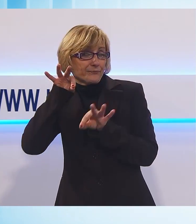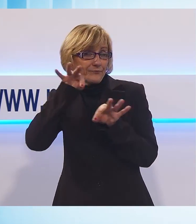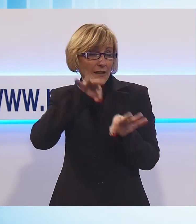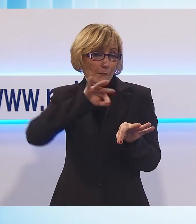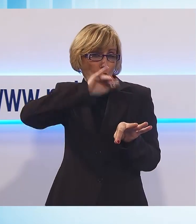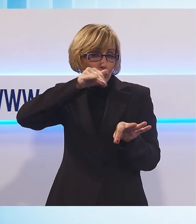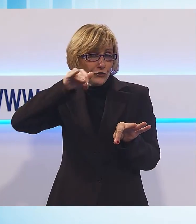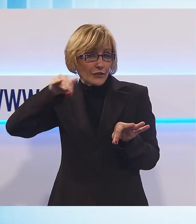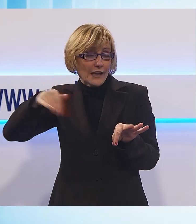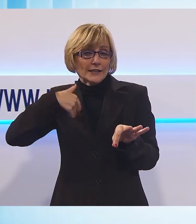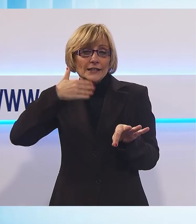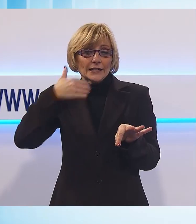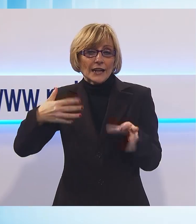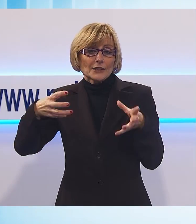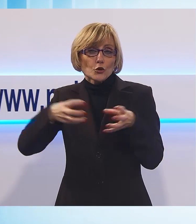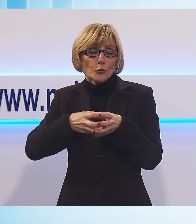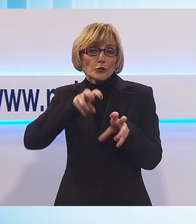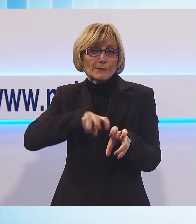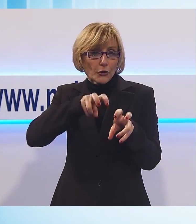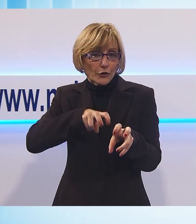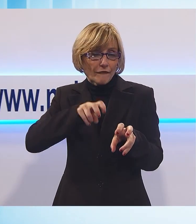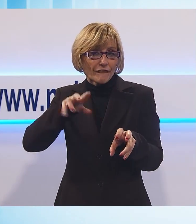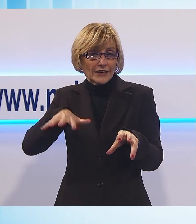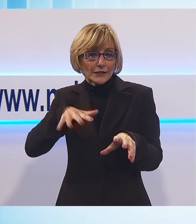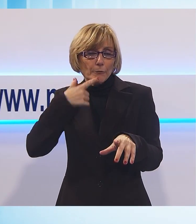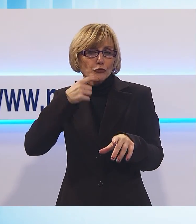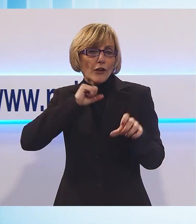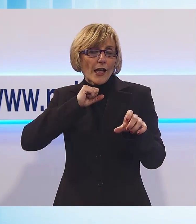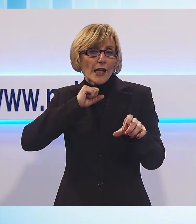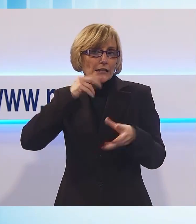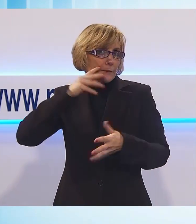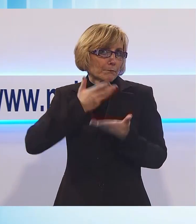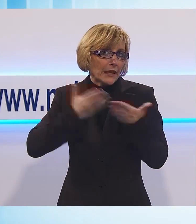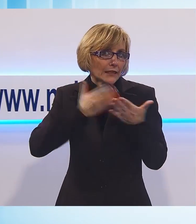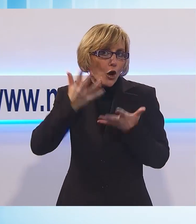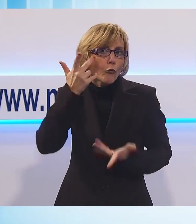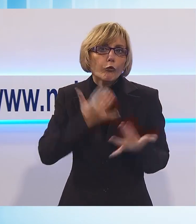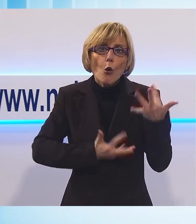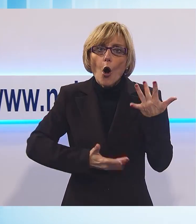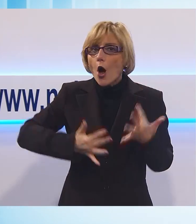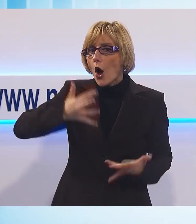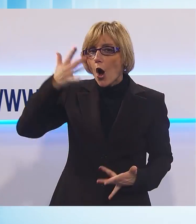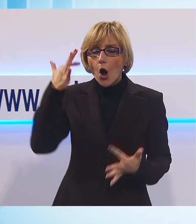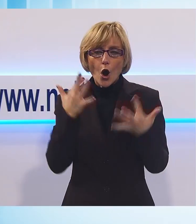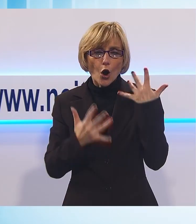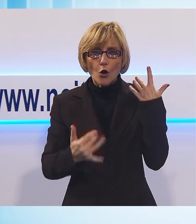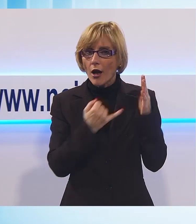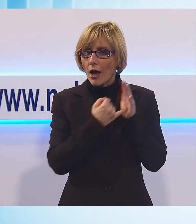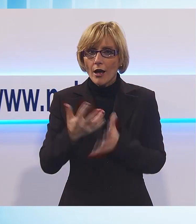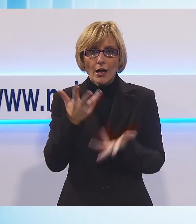versiliese e il suo arrivo sarà accolto da uno spettacolo di fuoco, che si concluderà con il falò propiziatorio.